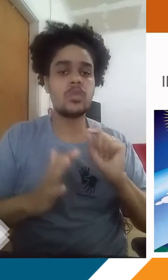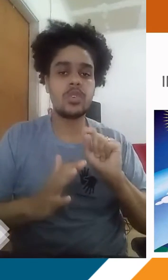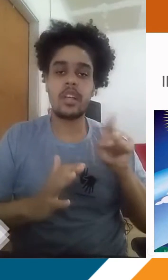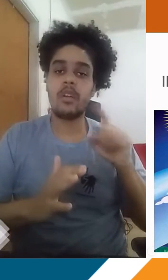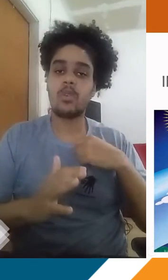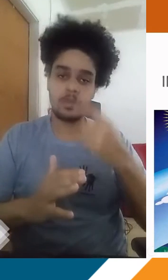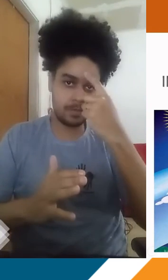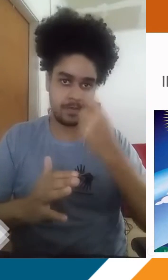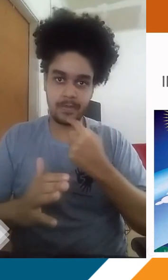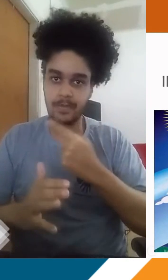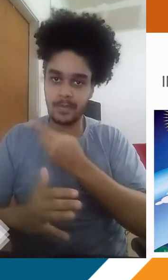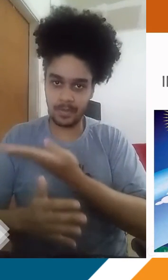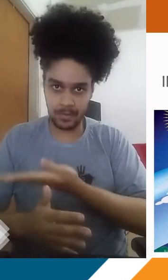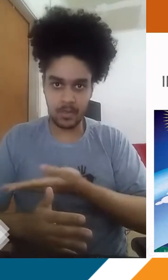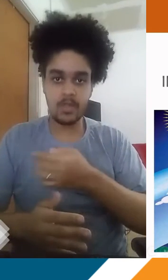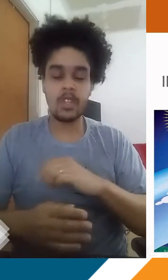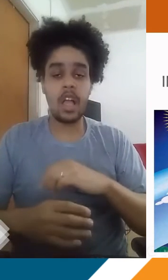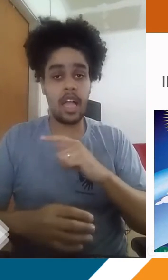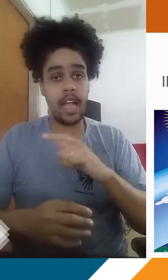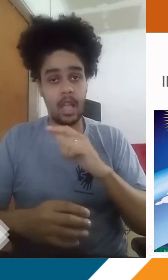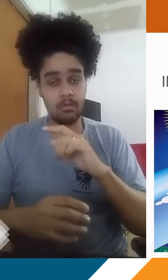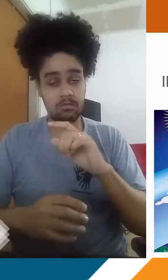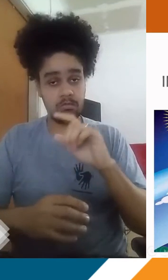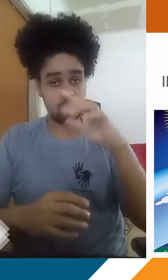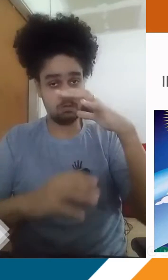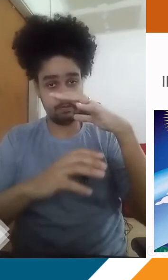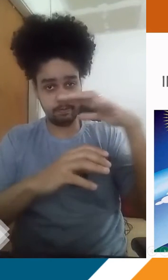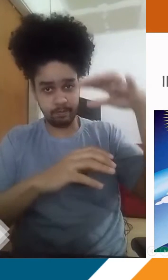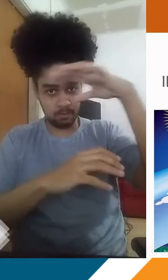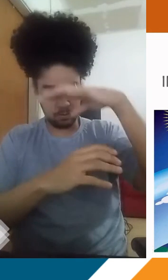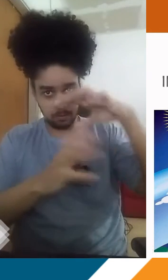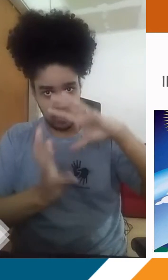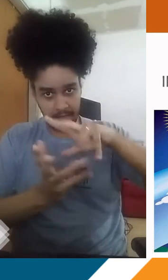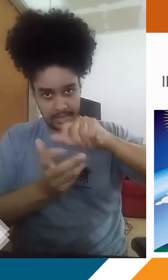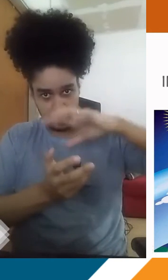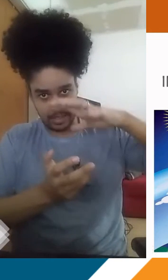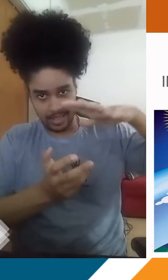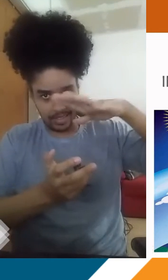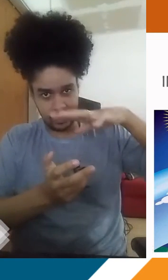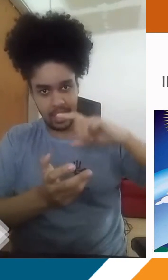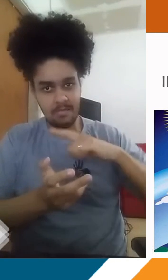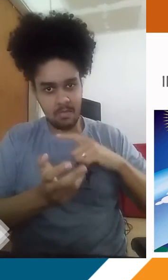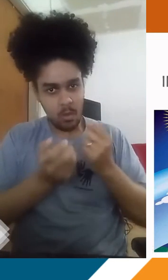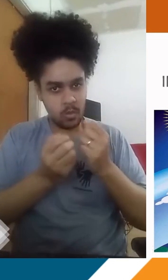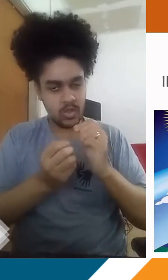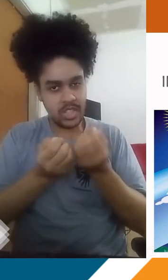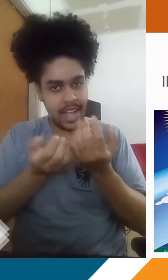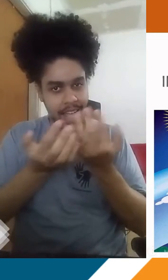da sequência imagem para vocês. A atmosfera que recobra a Terra, ela tem uma composição de gases, alguns